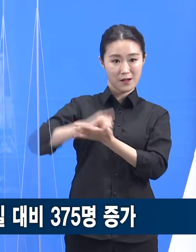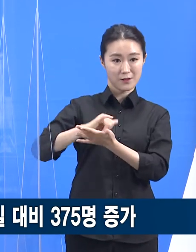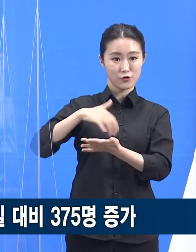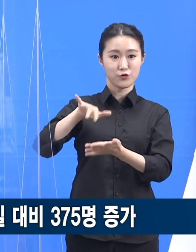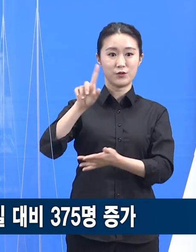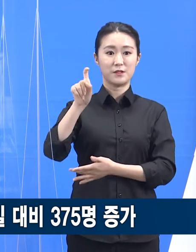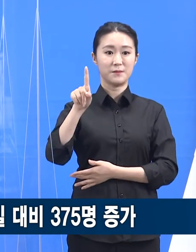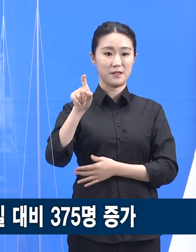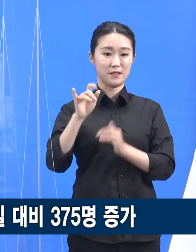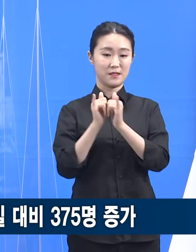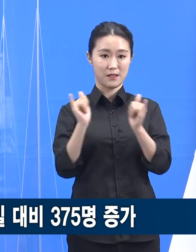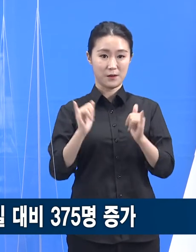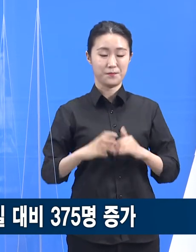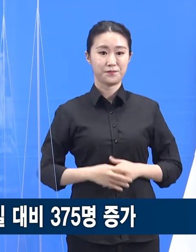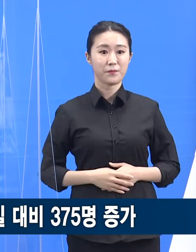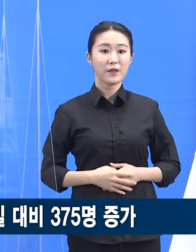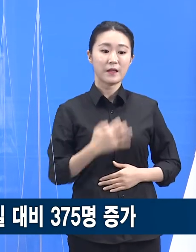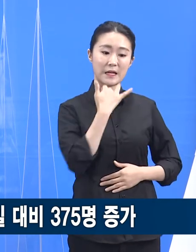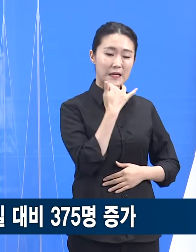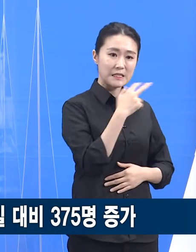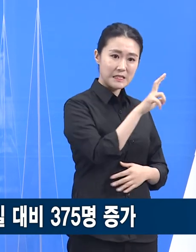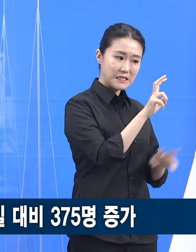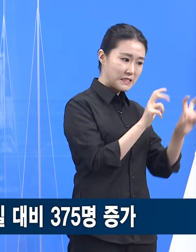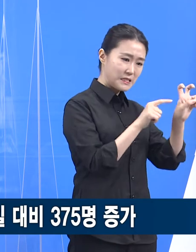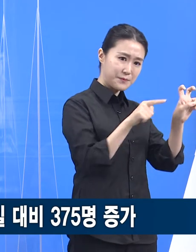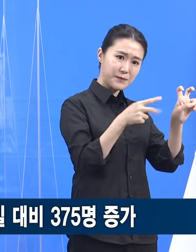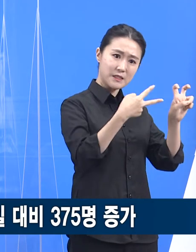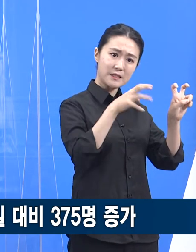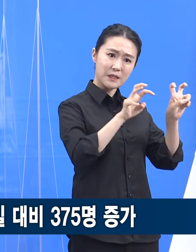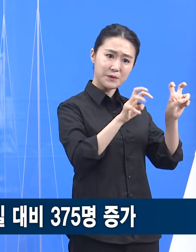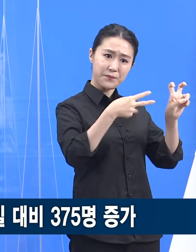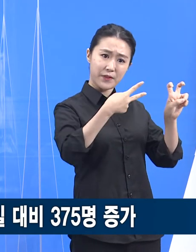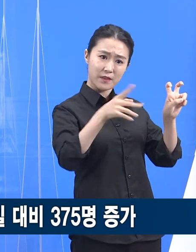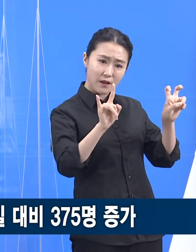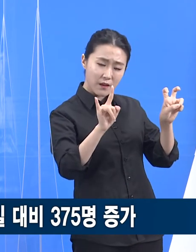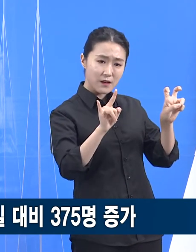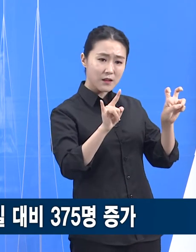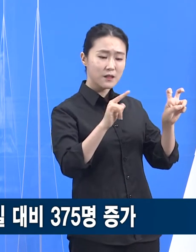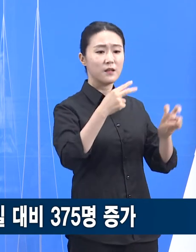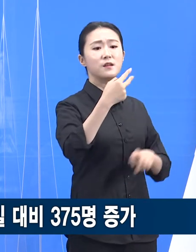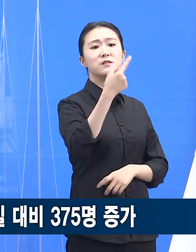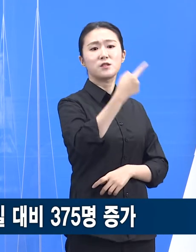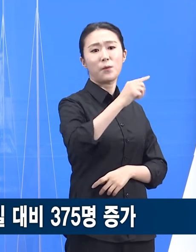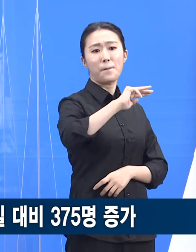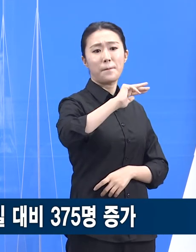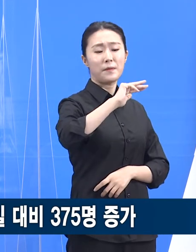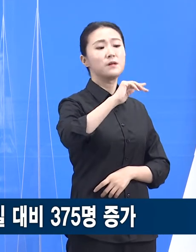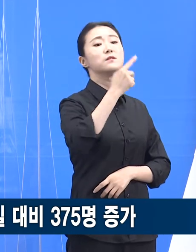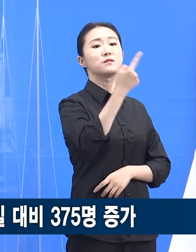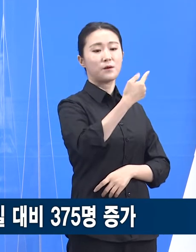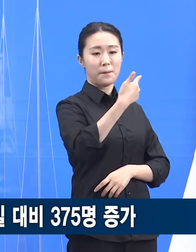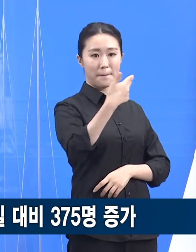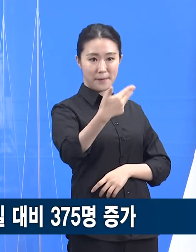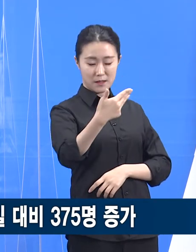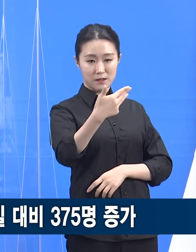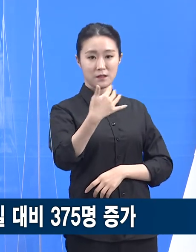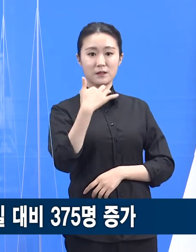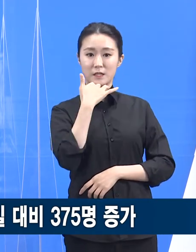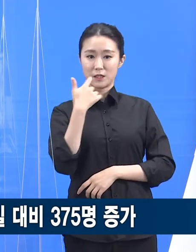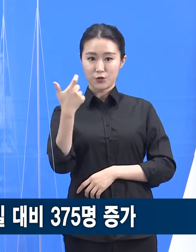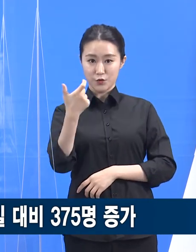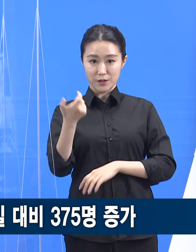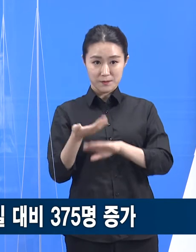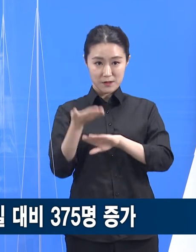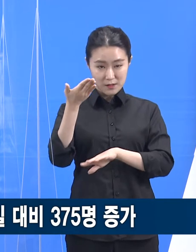중 20대 30대는 1,800명이며 60세 이상은 226명으로 전주 대비 16명